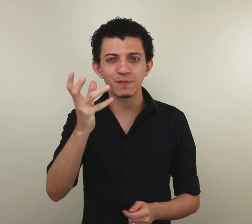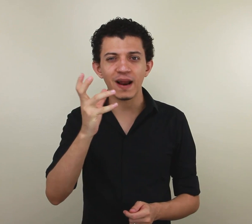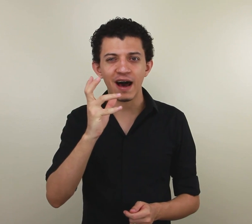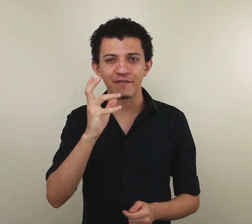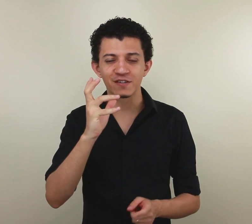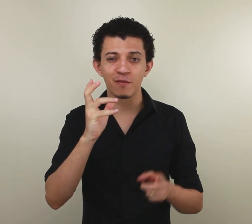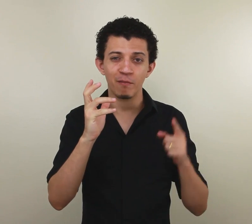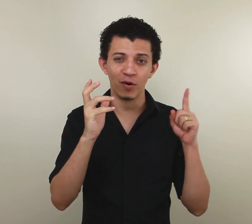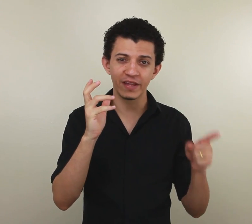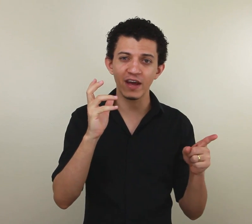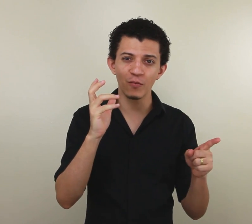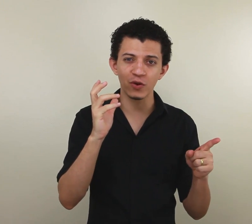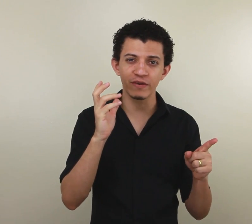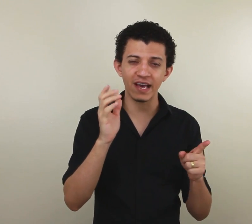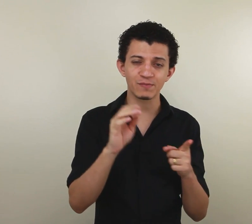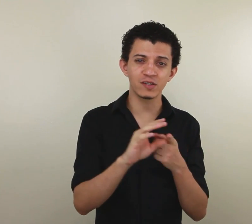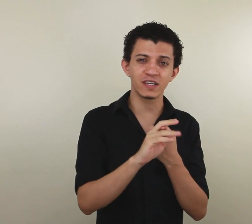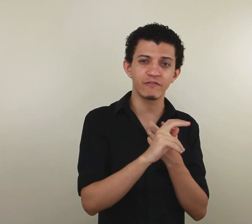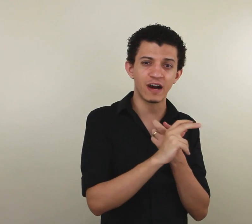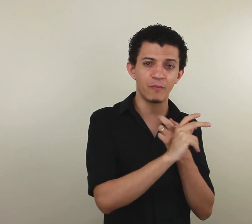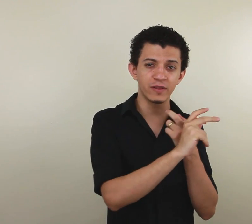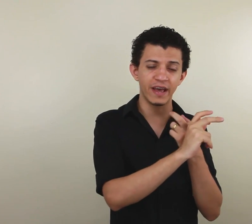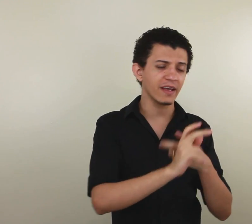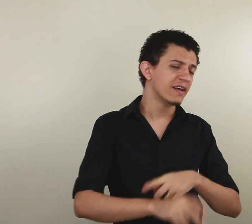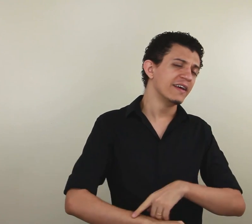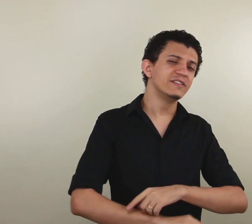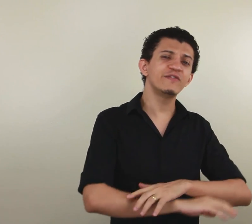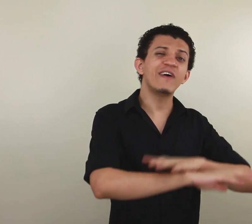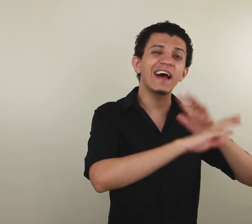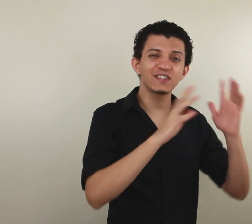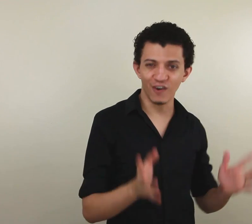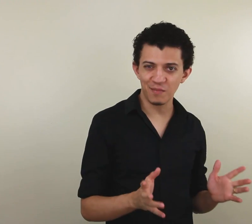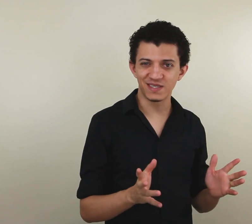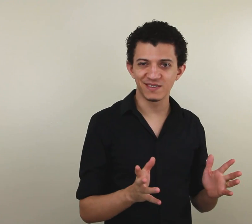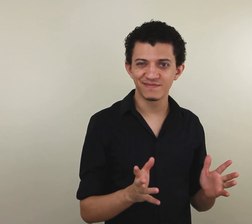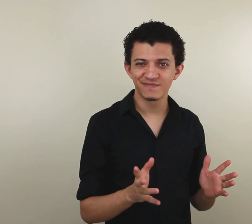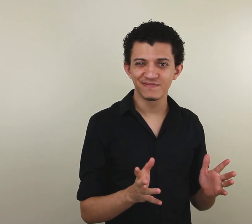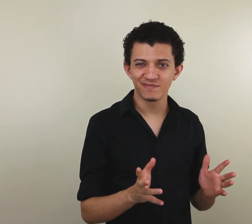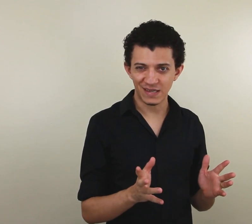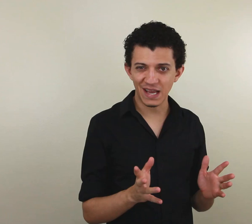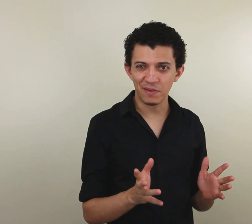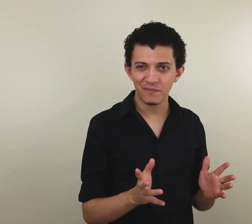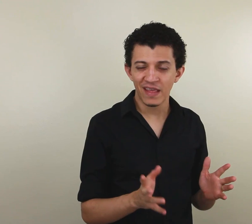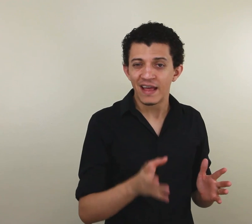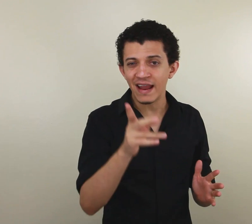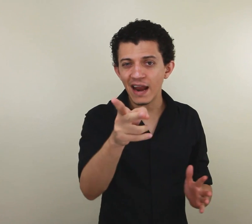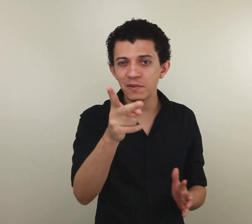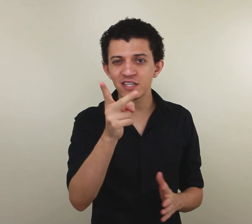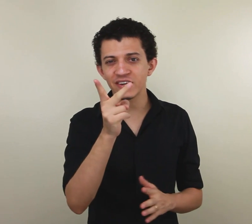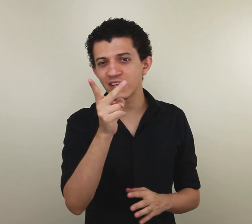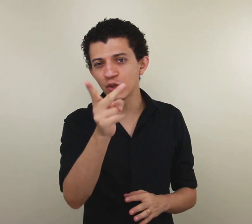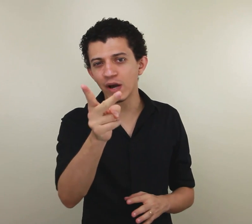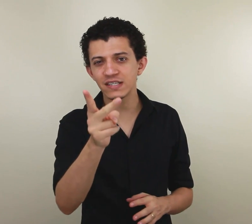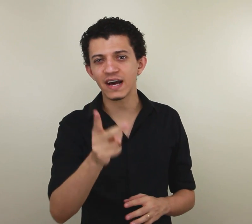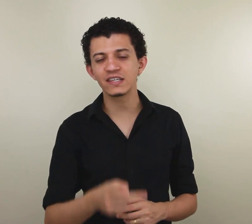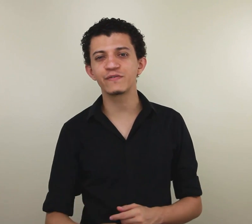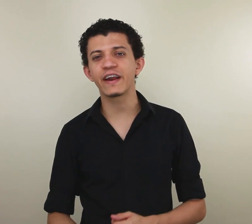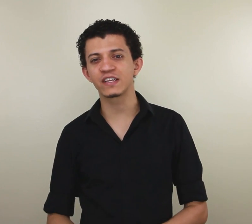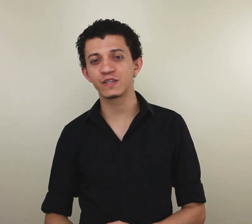palavras. Poder no português pode significar poder de várias formas. Percebe? Na livre, a gente vai ter dois sinais diferentes para